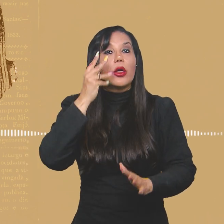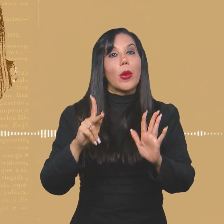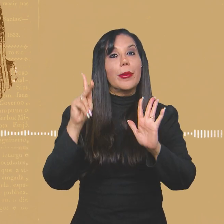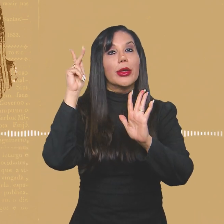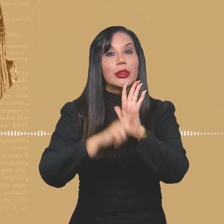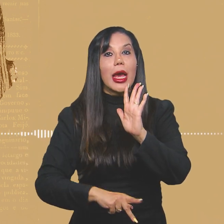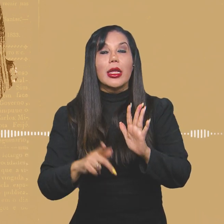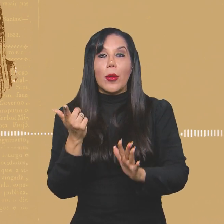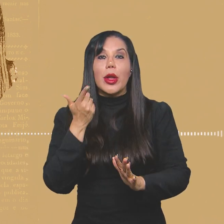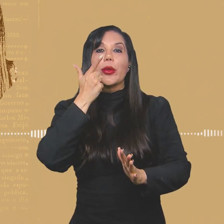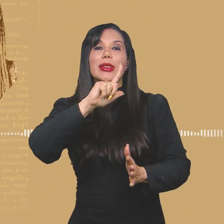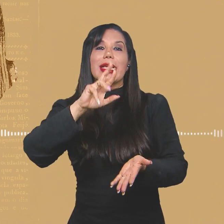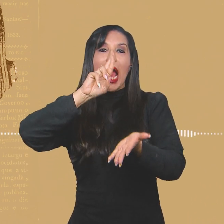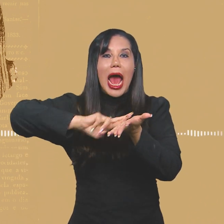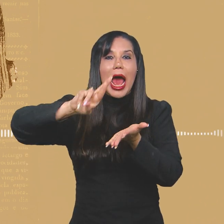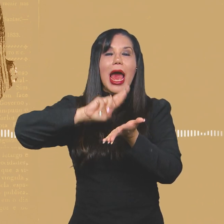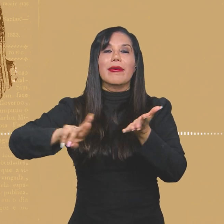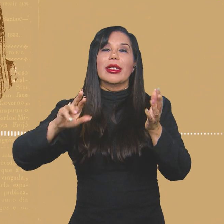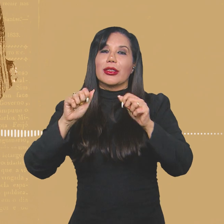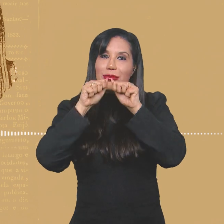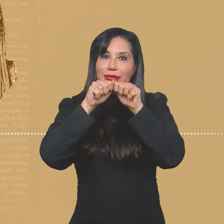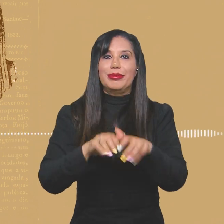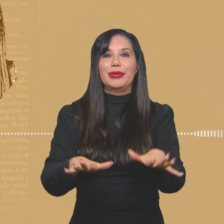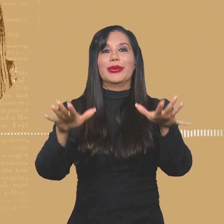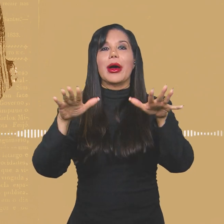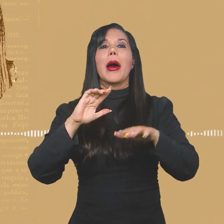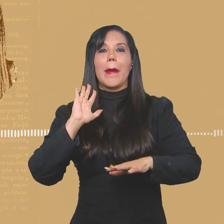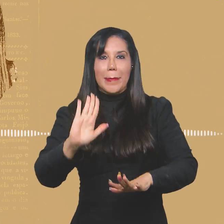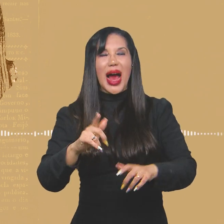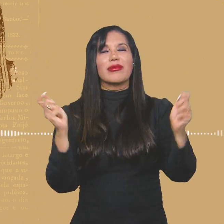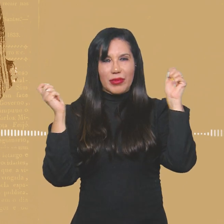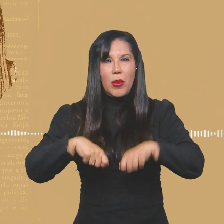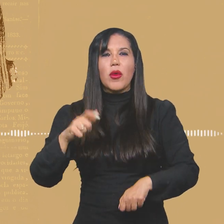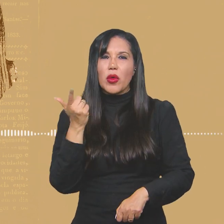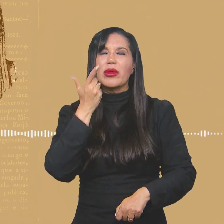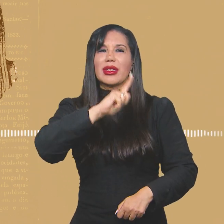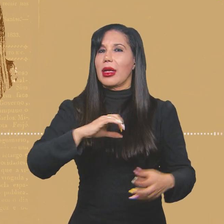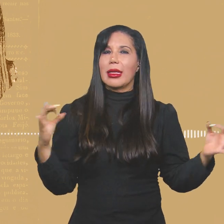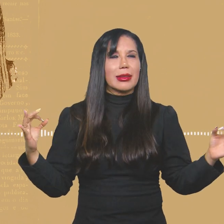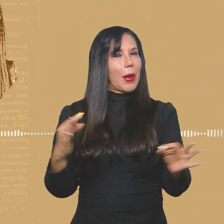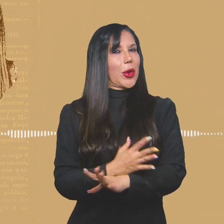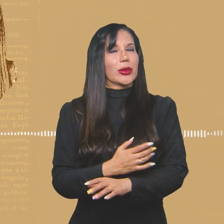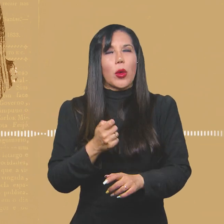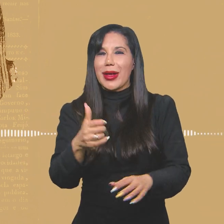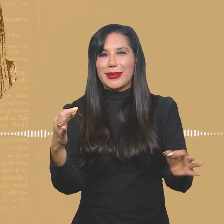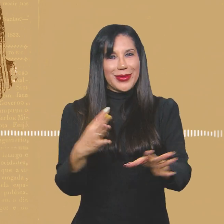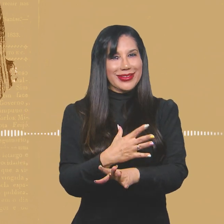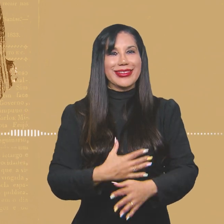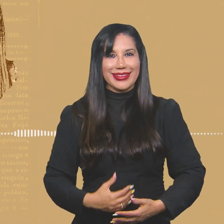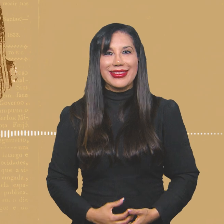projetos para conseguir botar a revista na rua, né? Mas a gente vai botar. Ela está pronta, praticamente.